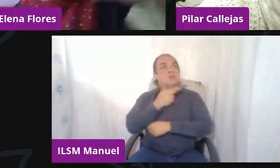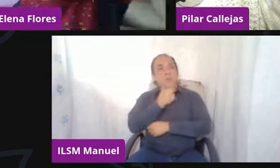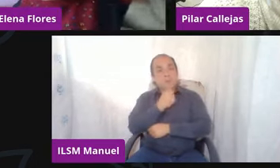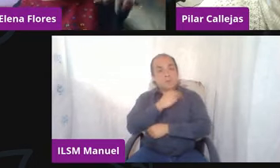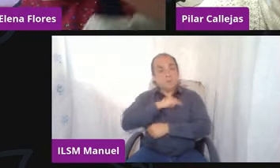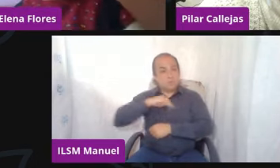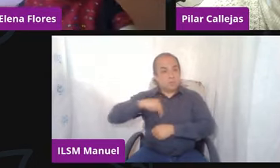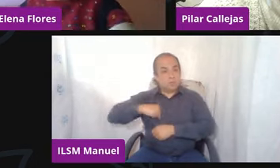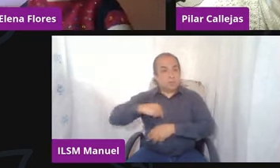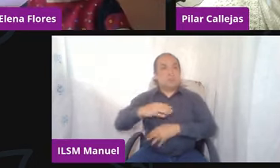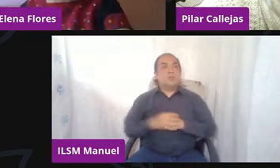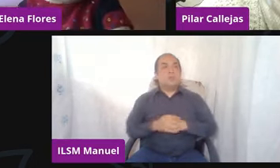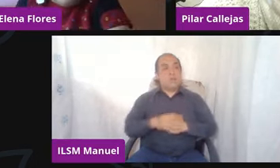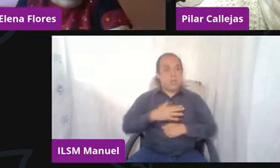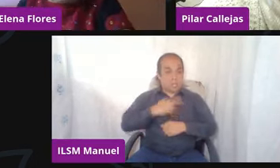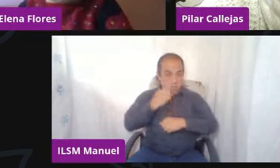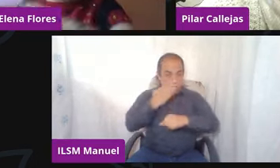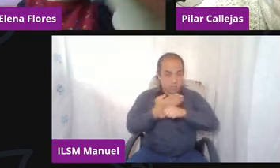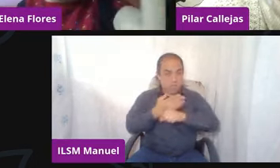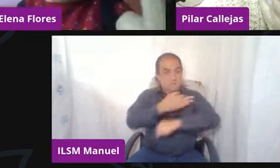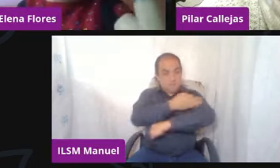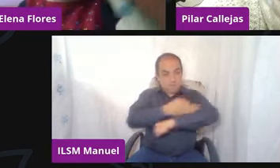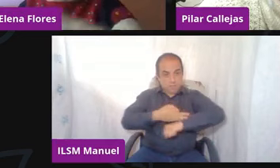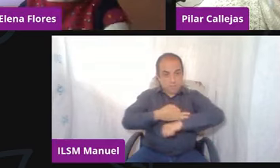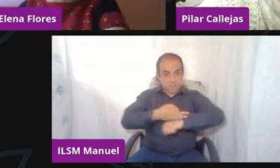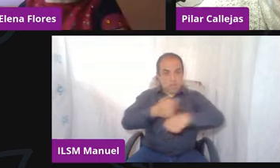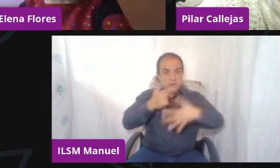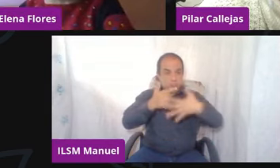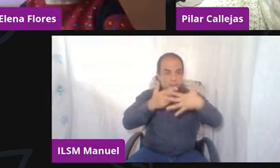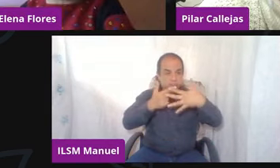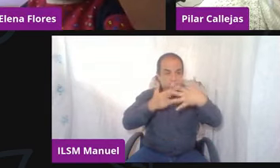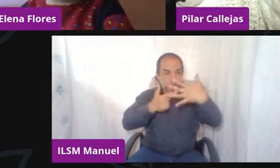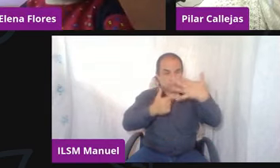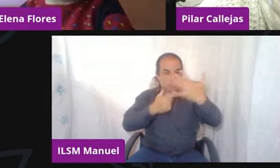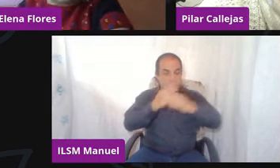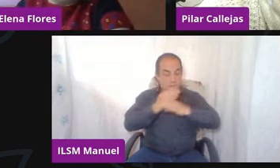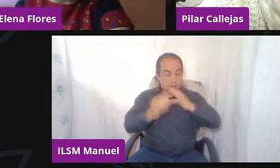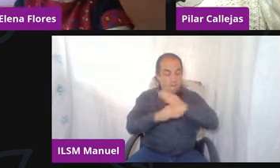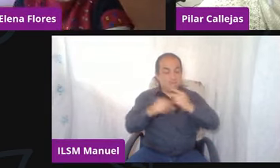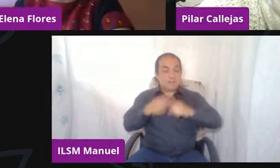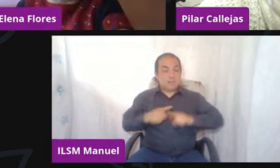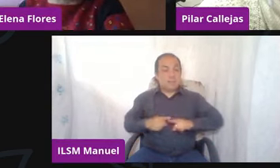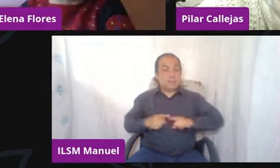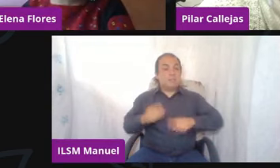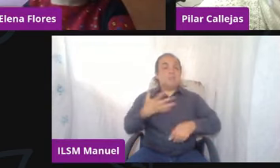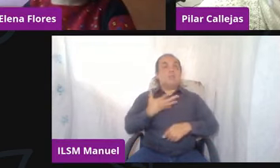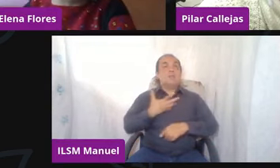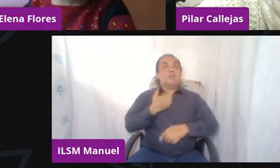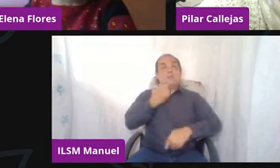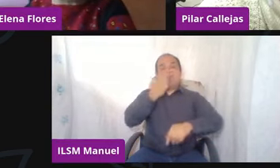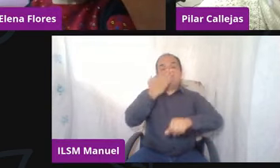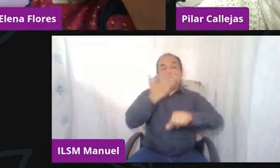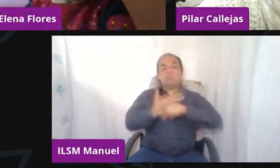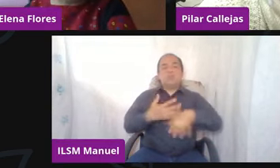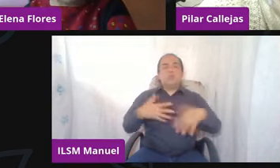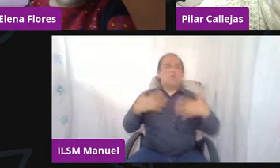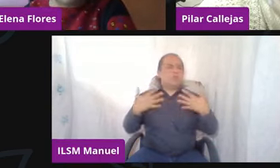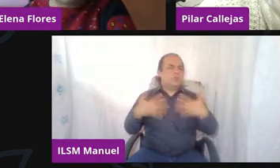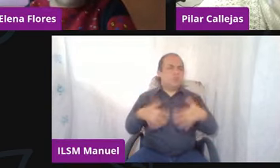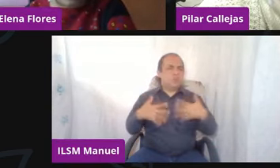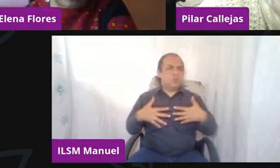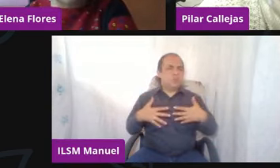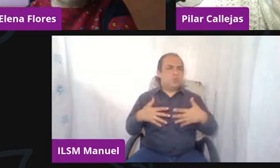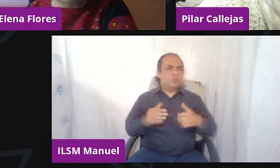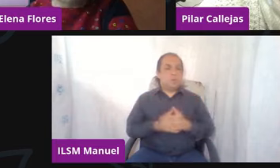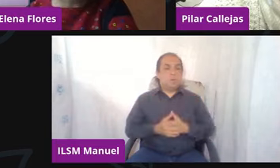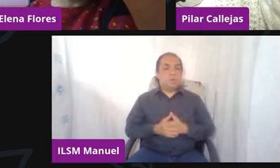cargo de familia ¿no? Entonces tenemos esta gran responsabilidad también de ver